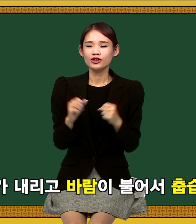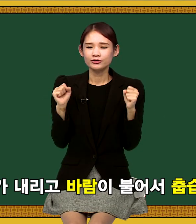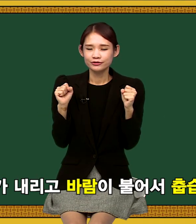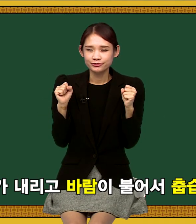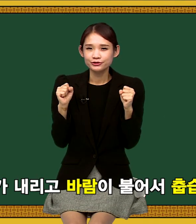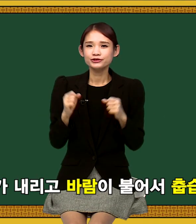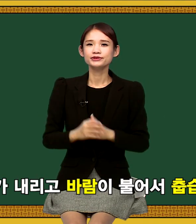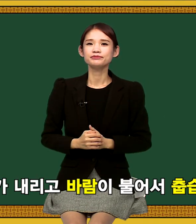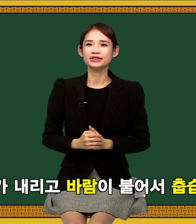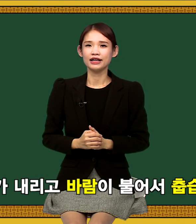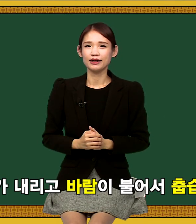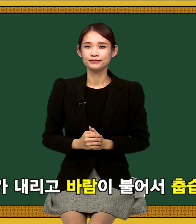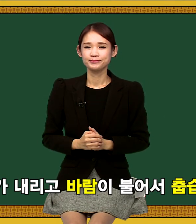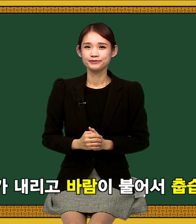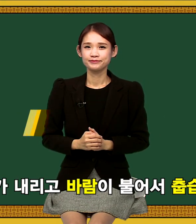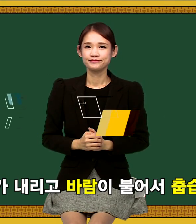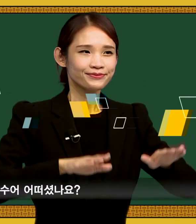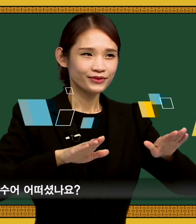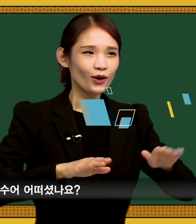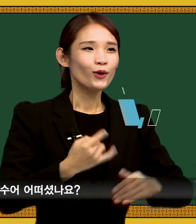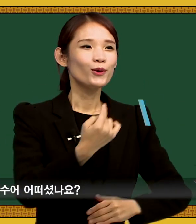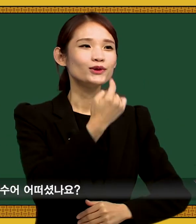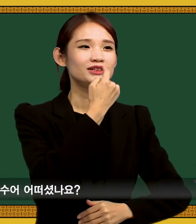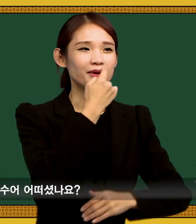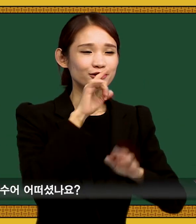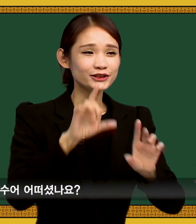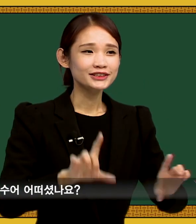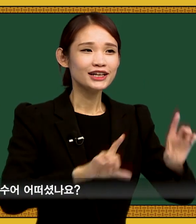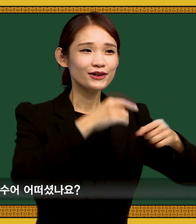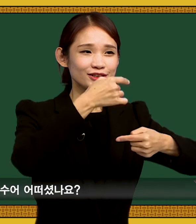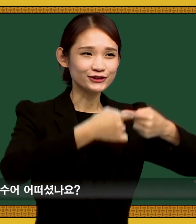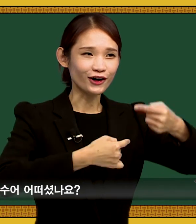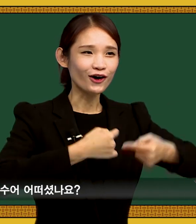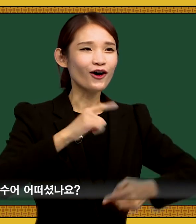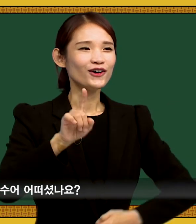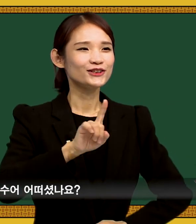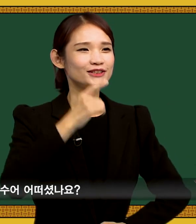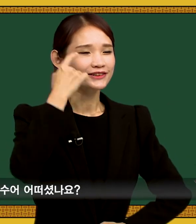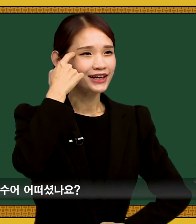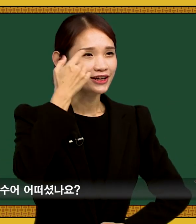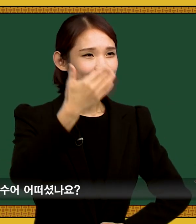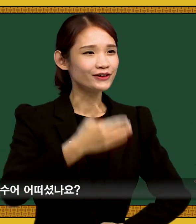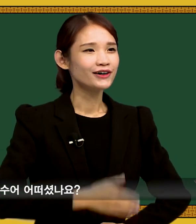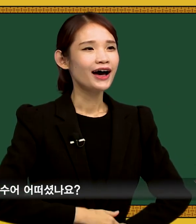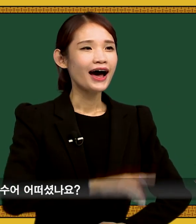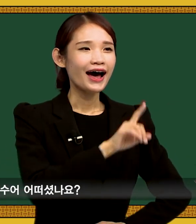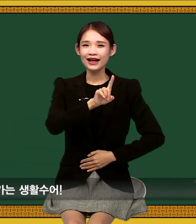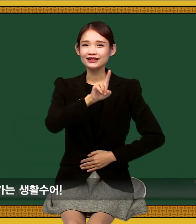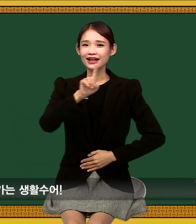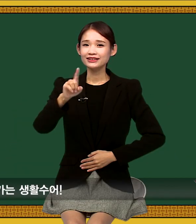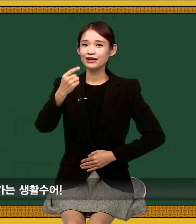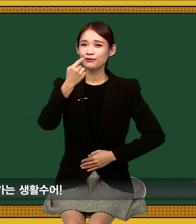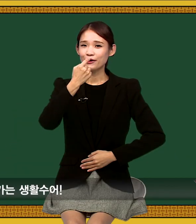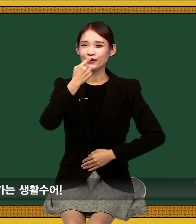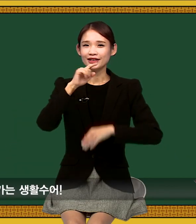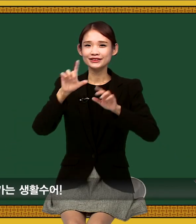춥습니다. 오늘 배운 생활수업 어떠셨나요? 하나하나 배워가는